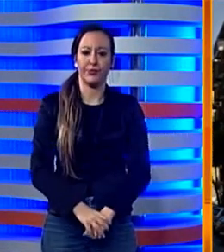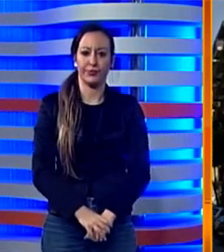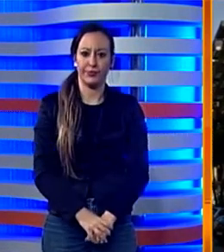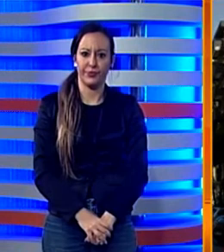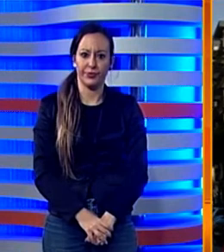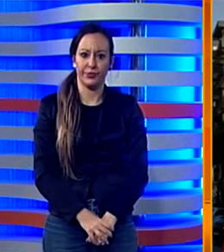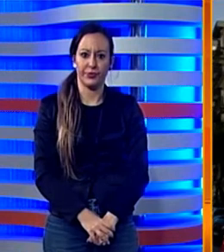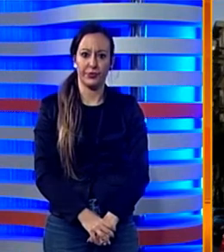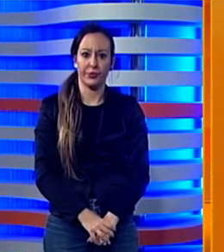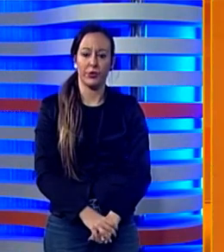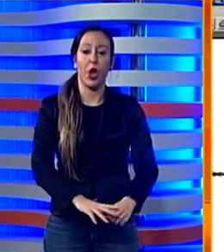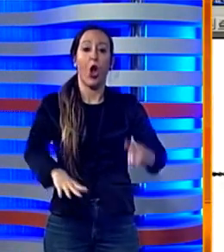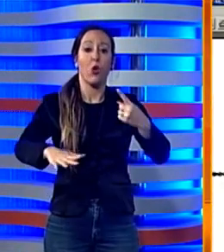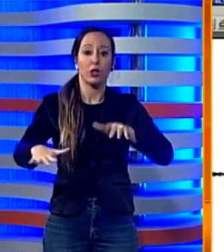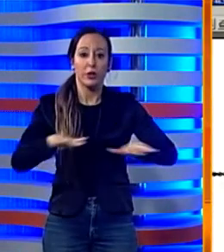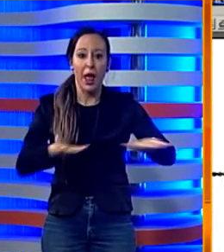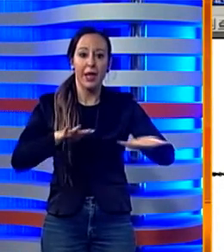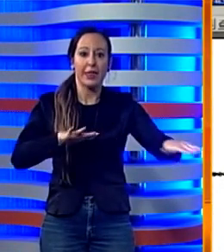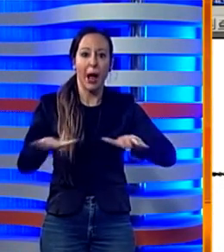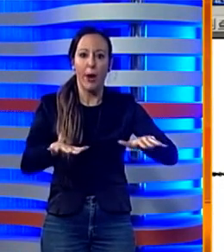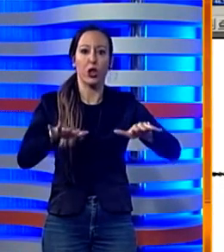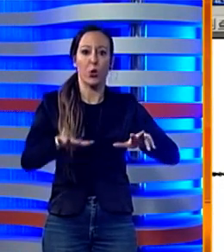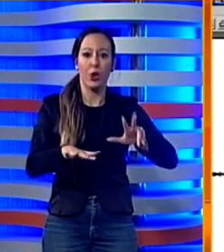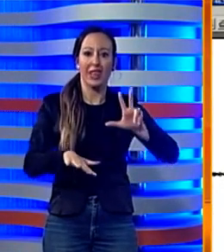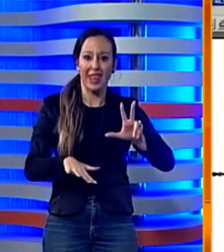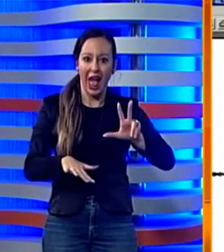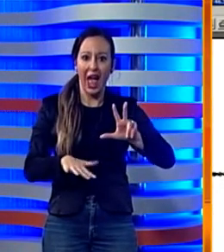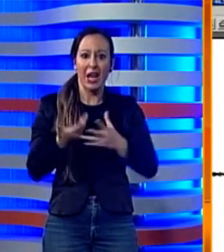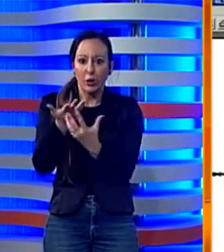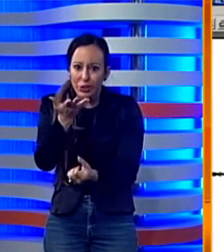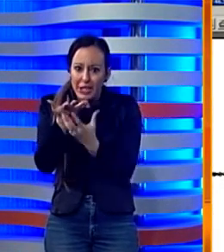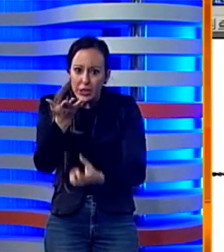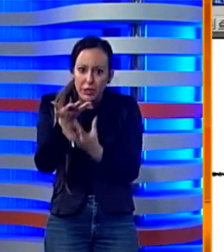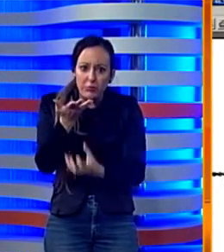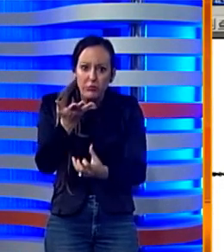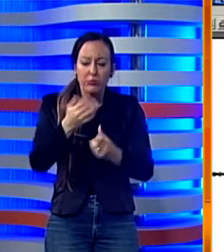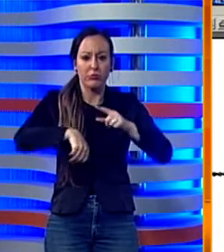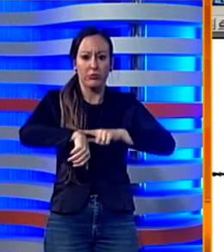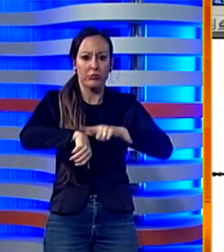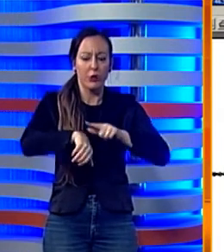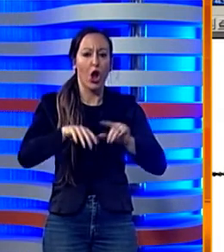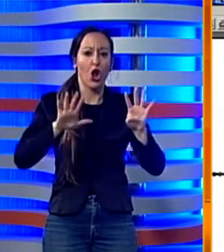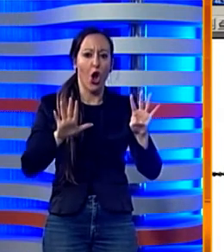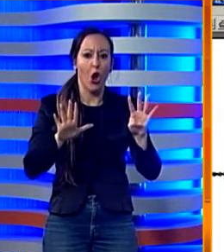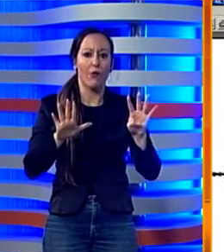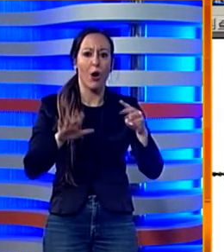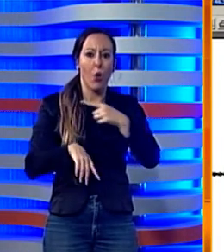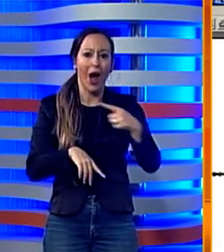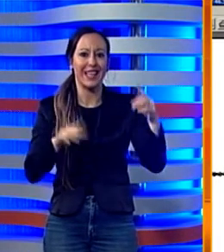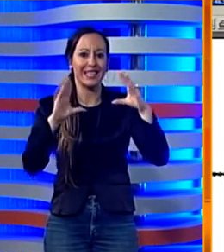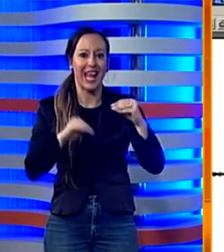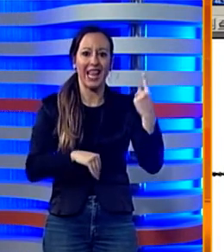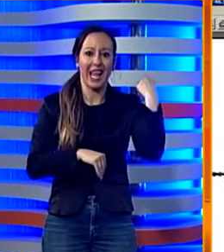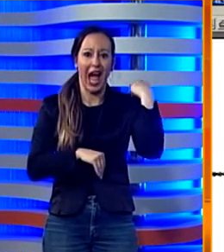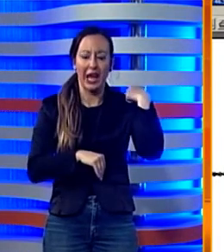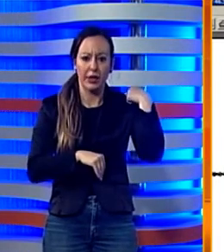'intervento dei carabinieri che indagano. Una scossa di terremoto di magnitudo 3 è stata